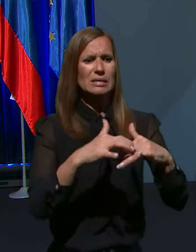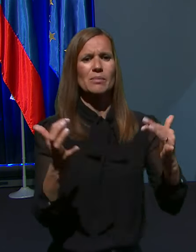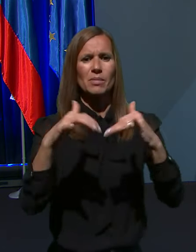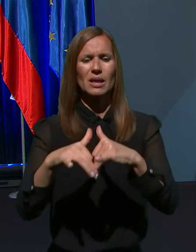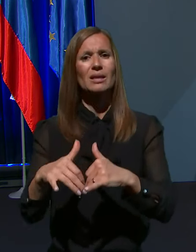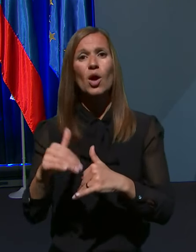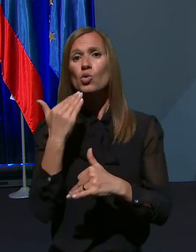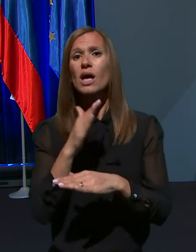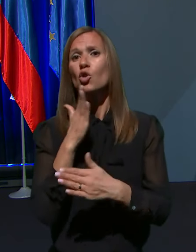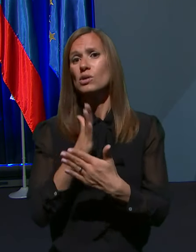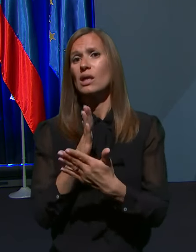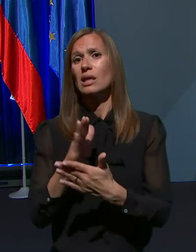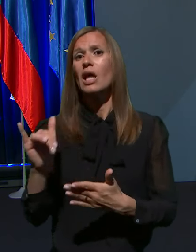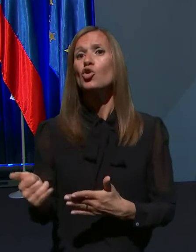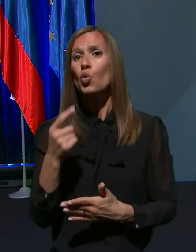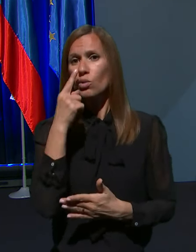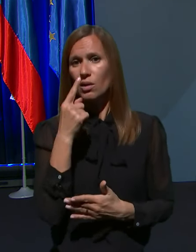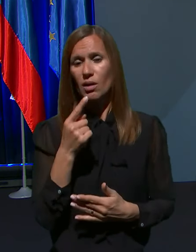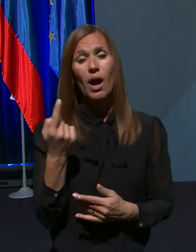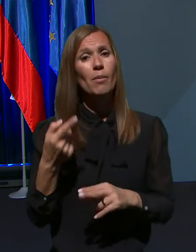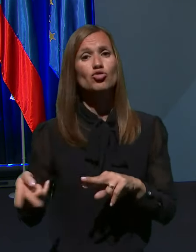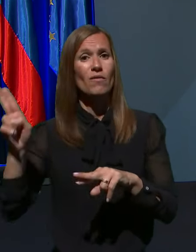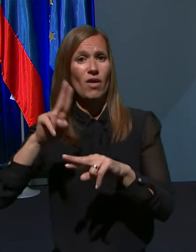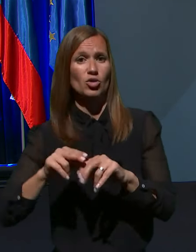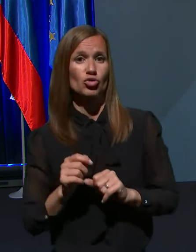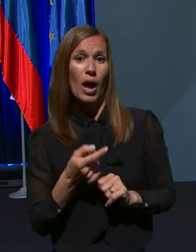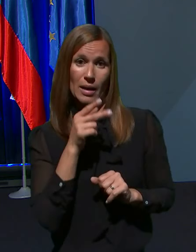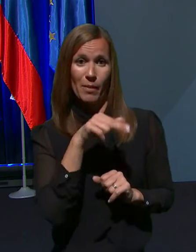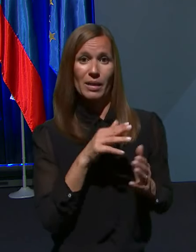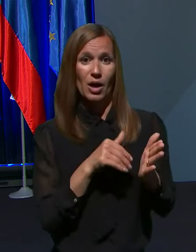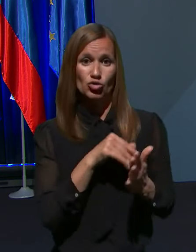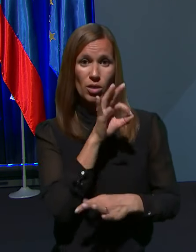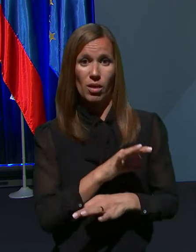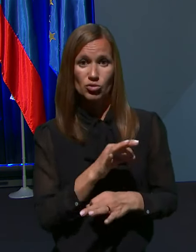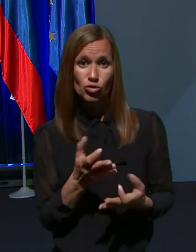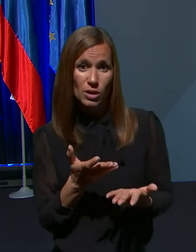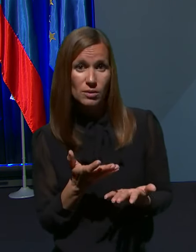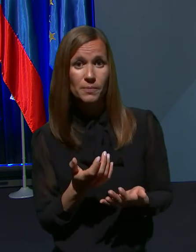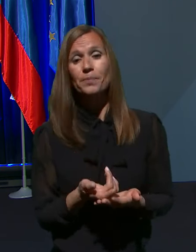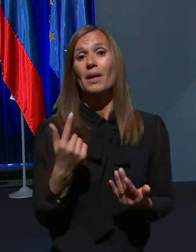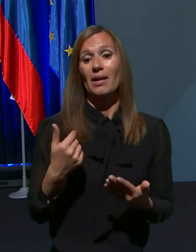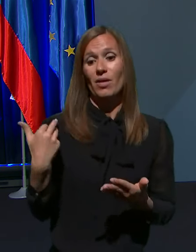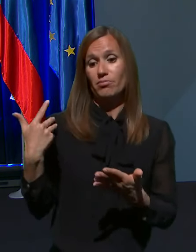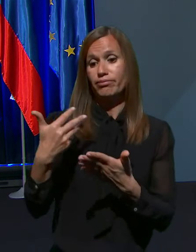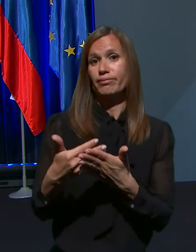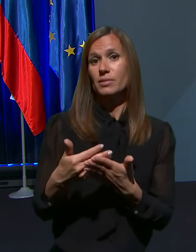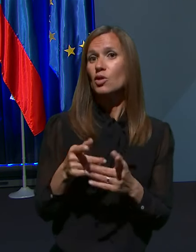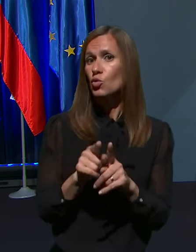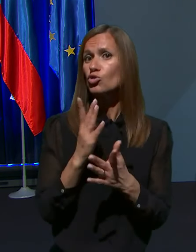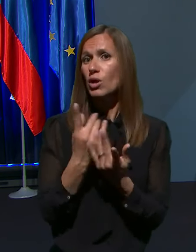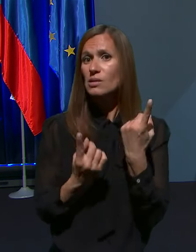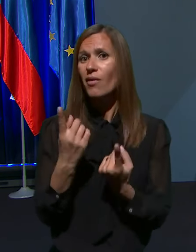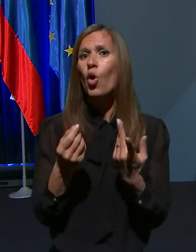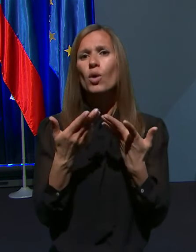sredine junija ali še več. Je kakšen načrt? In ali ste v minulih dneh razpravljali tudi o odprtju